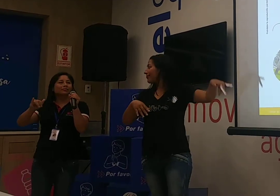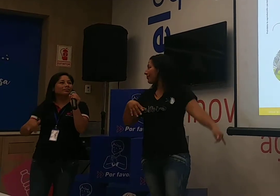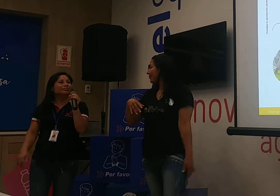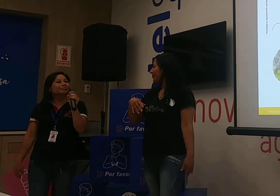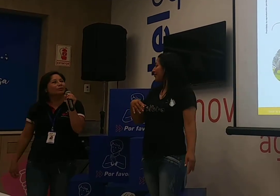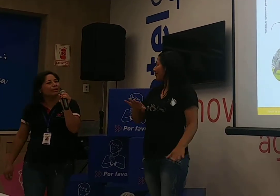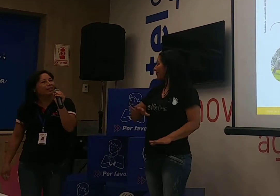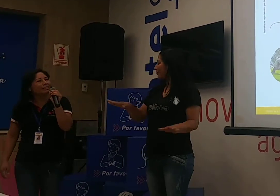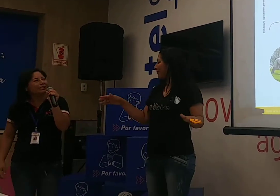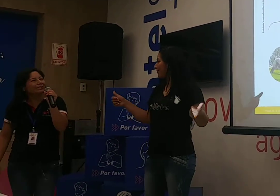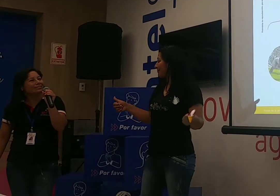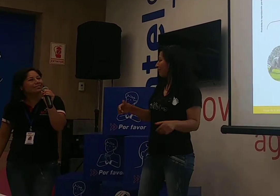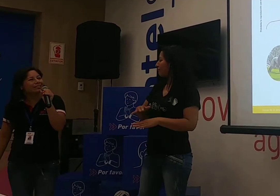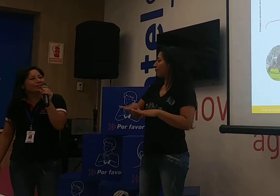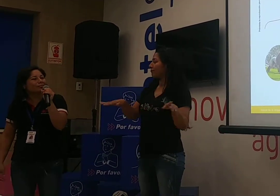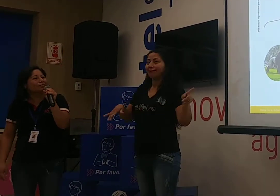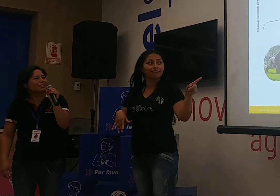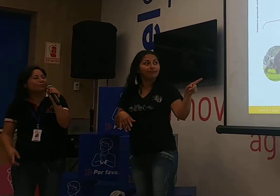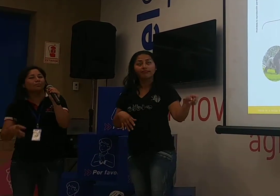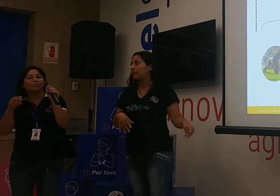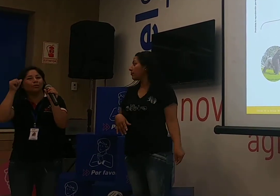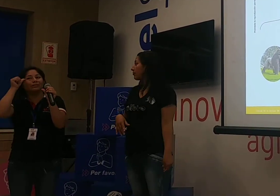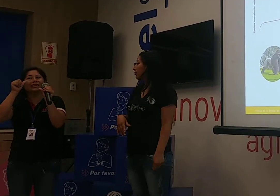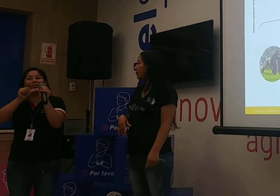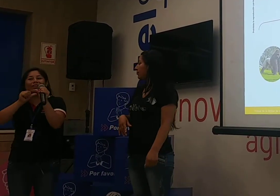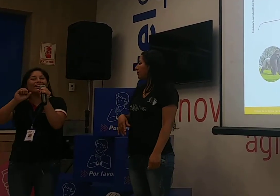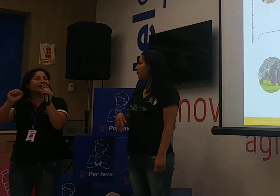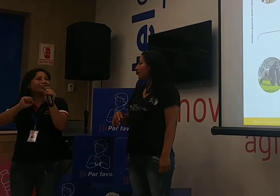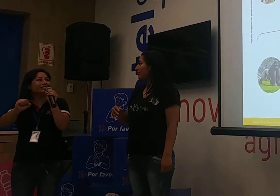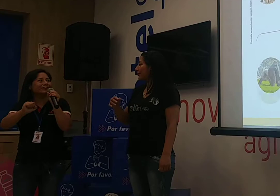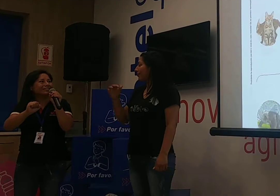muy bien vamos a recordar entonces